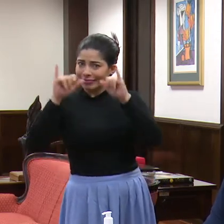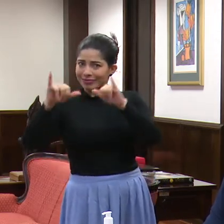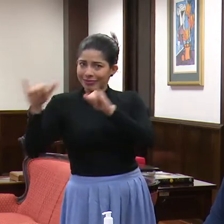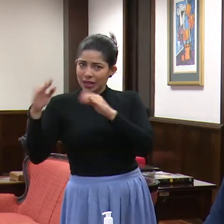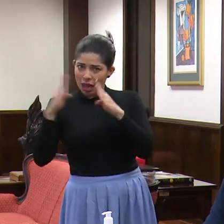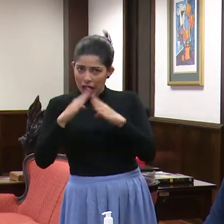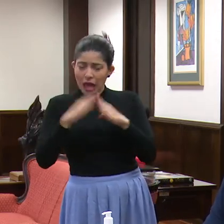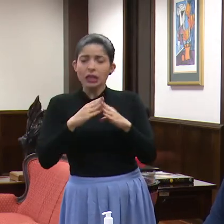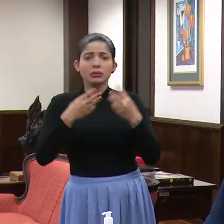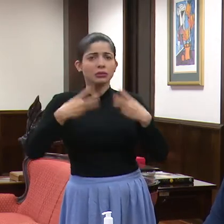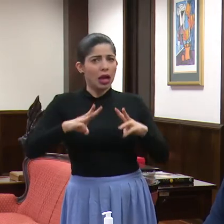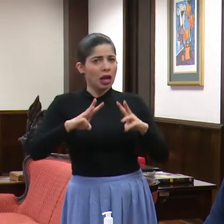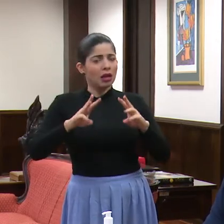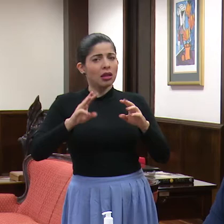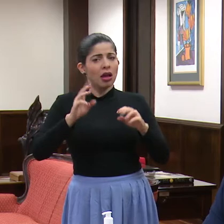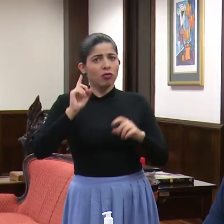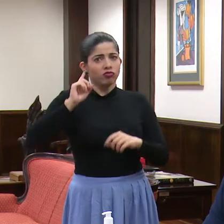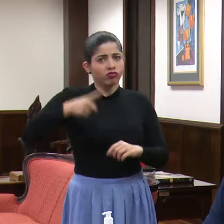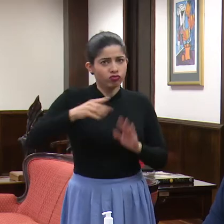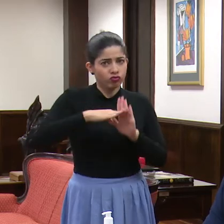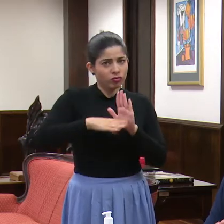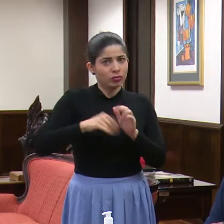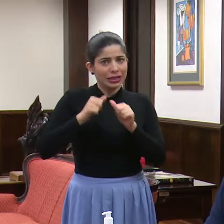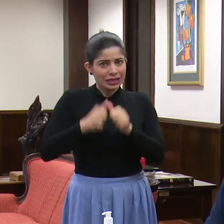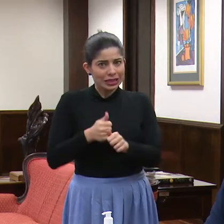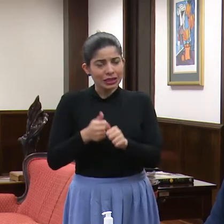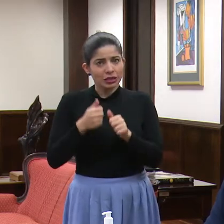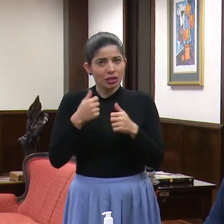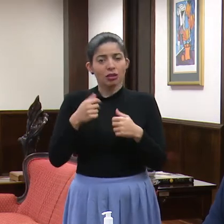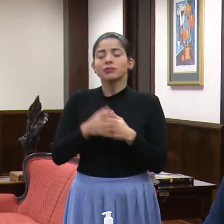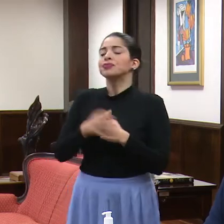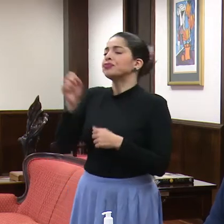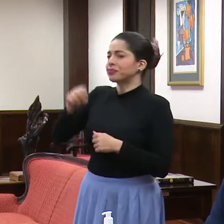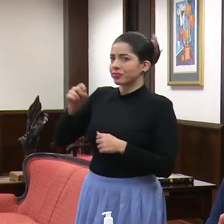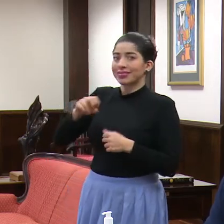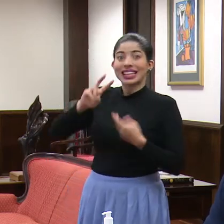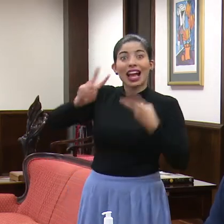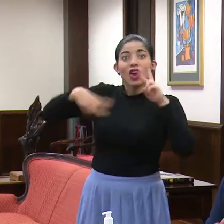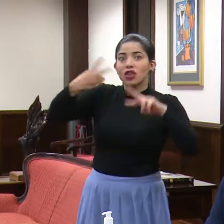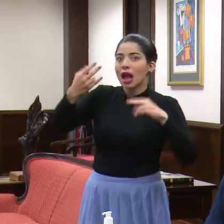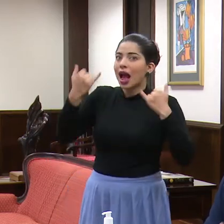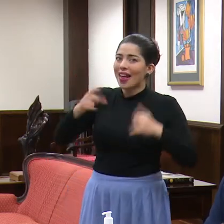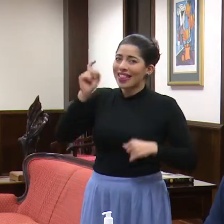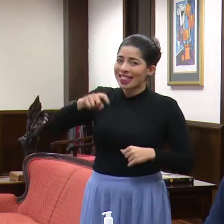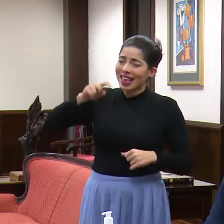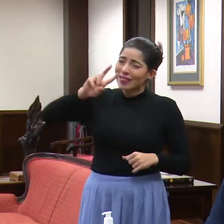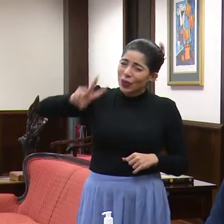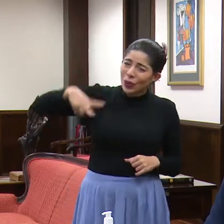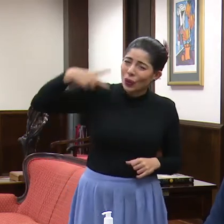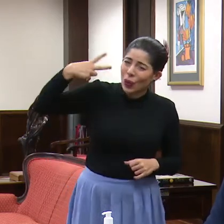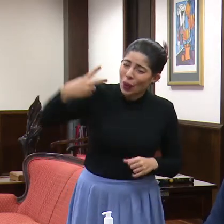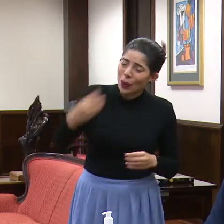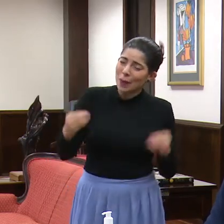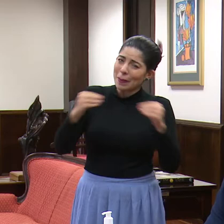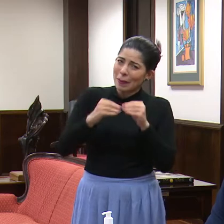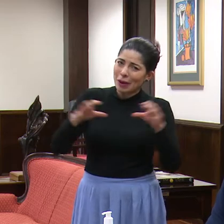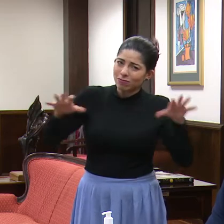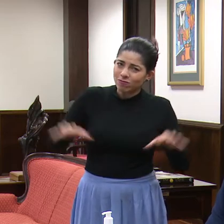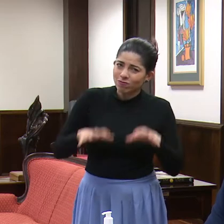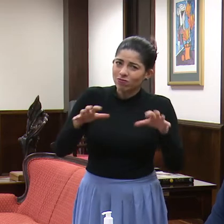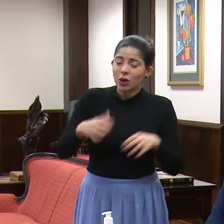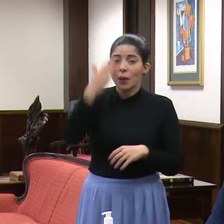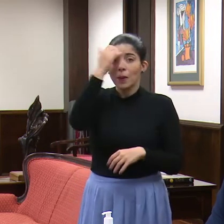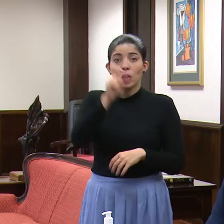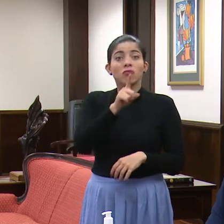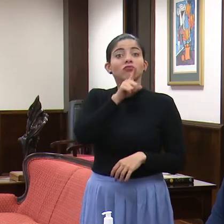las medidas siguen y no hay que bajar la guardia. ¿Es así, doctor? Todo lo contrario. Es decir, deberíamos intensificar, intensificar, intensificar todas las acciones porque